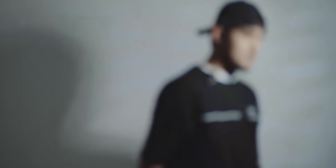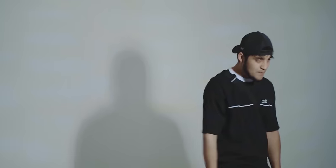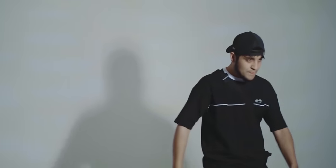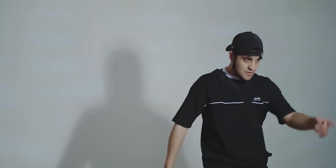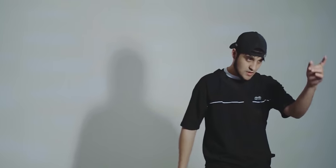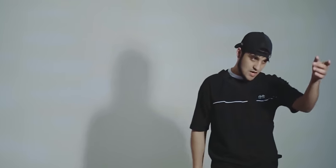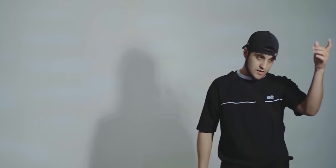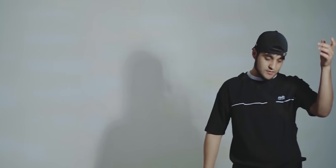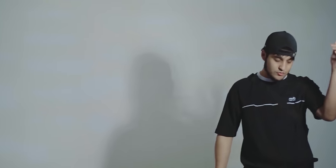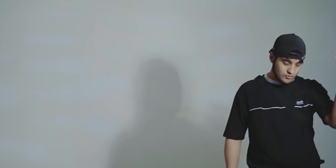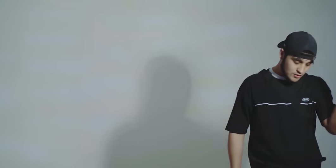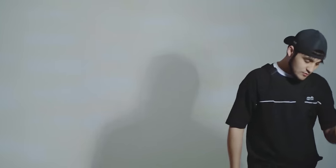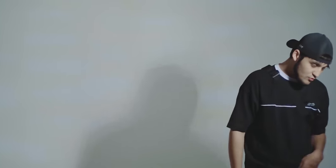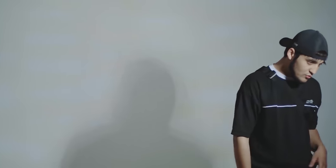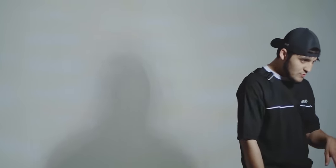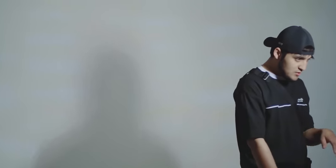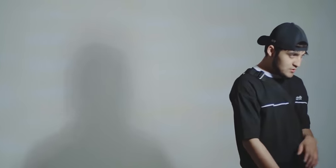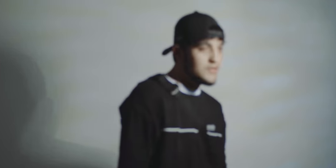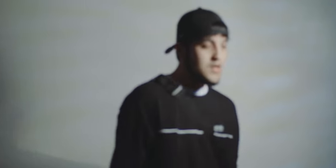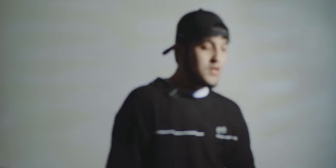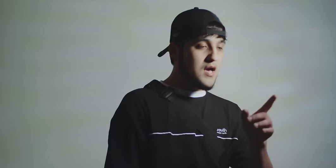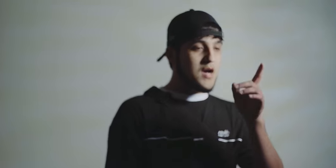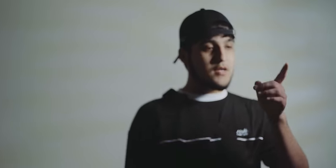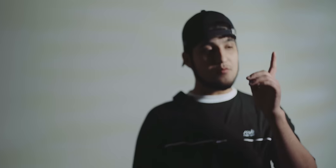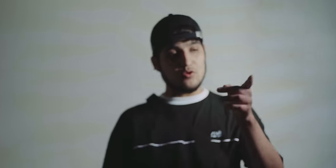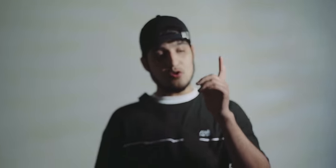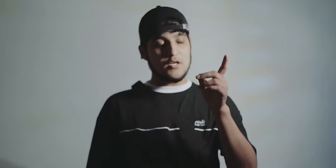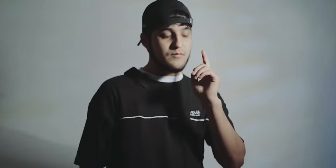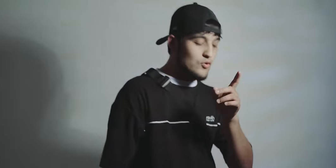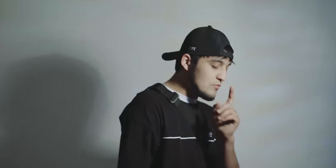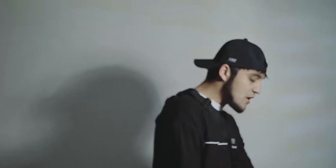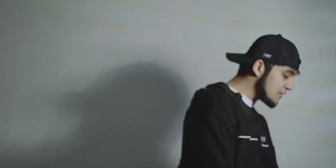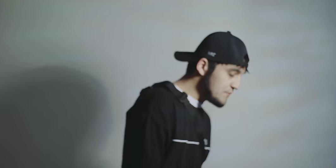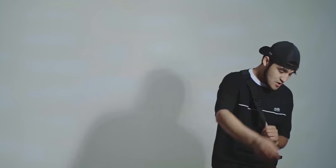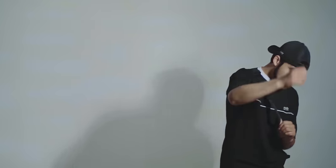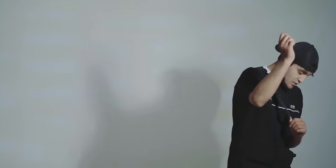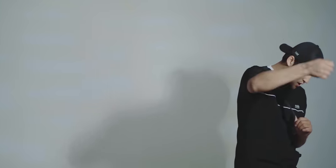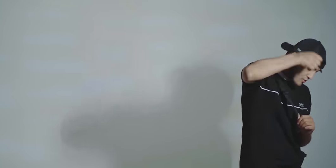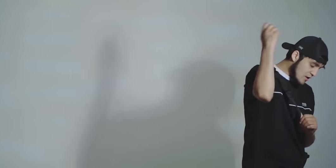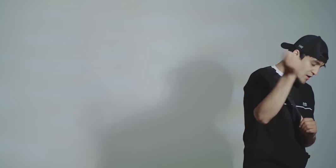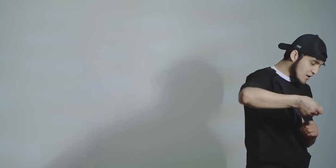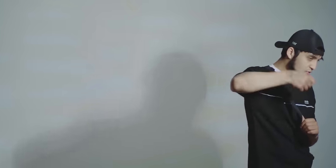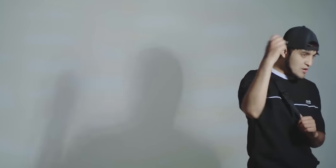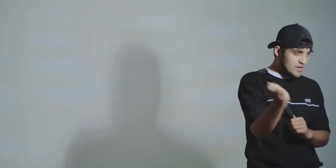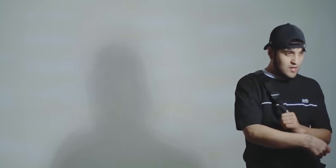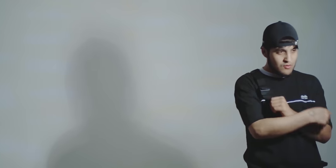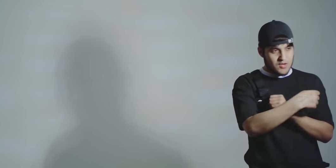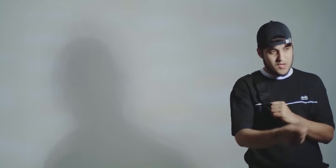Yaram küngləm dolmadı Yaram küngləm dolmadı Yalvara, yalvara, yalvara